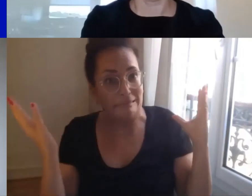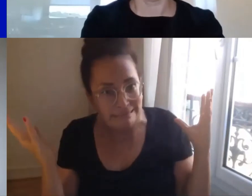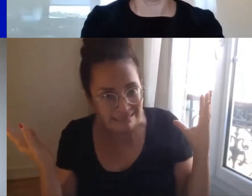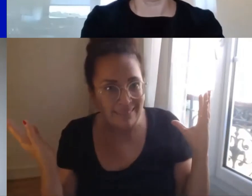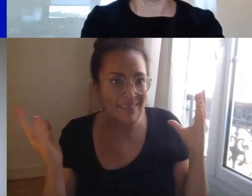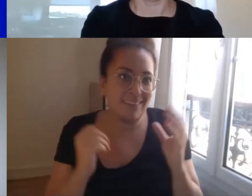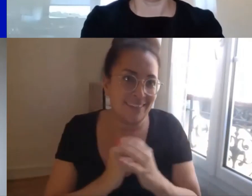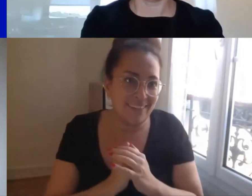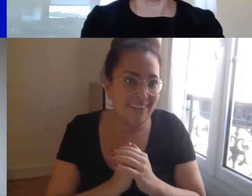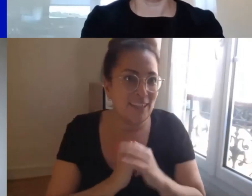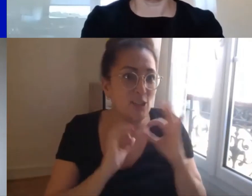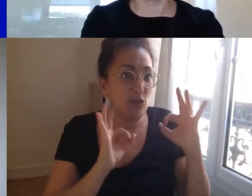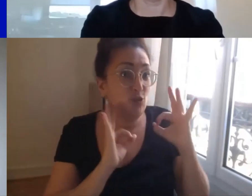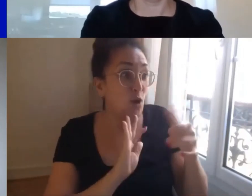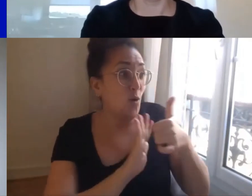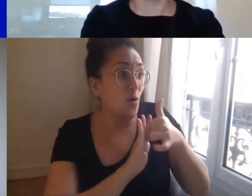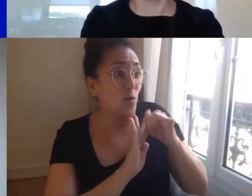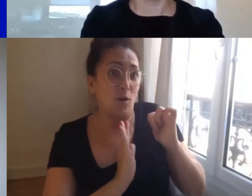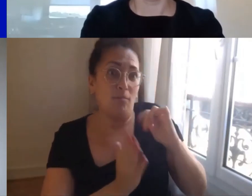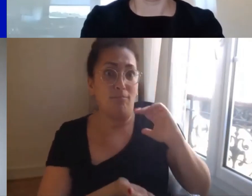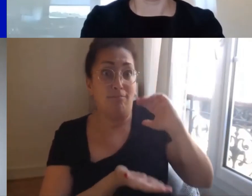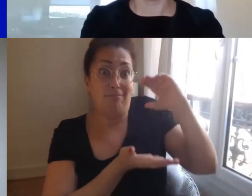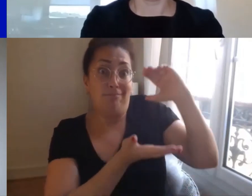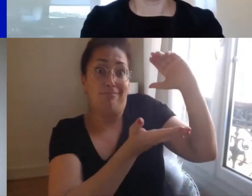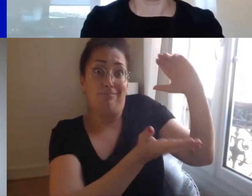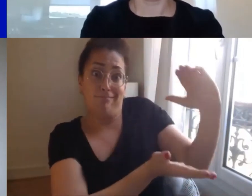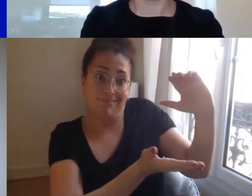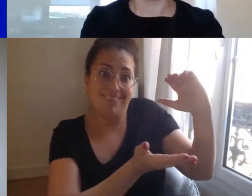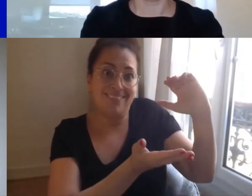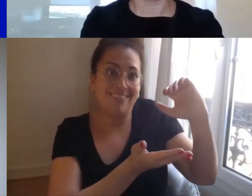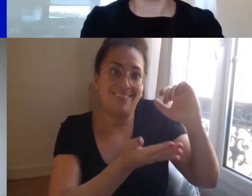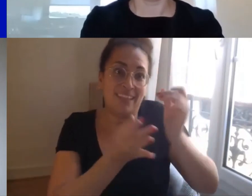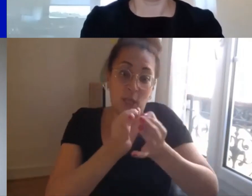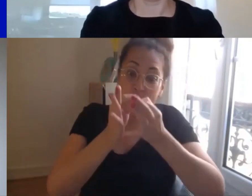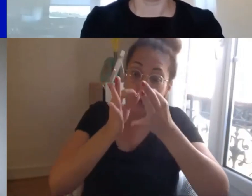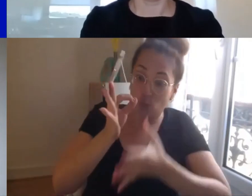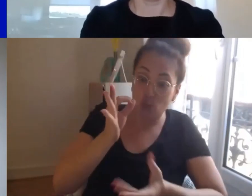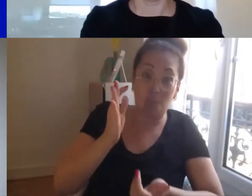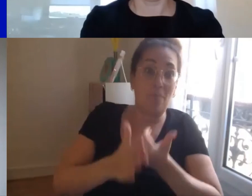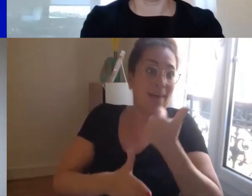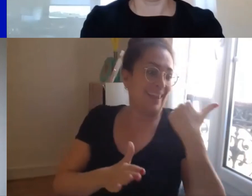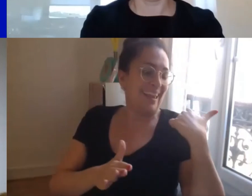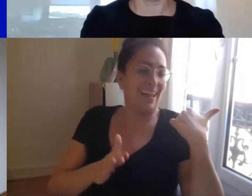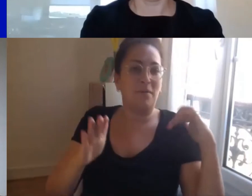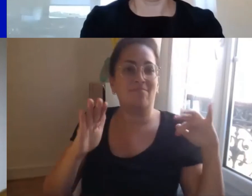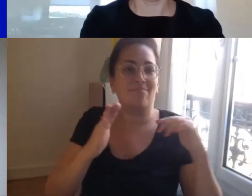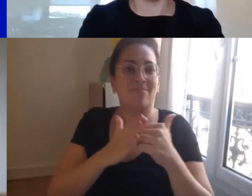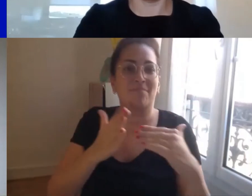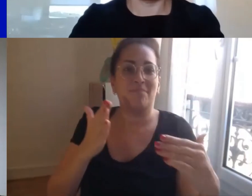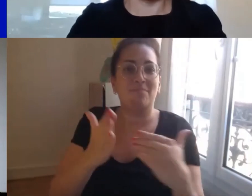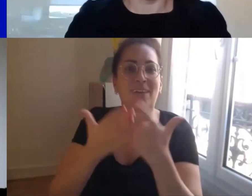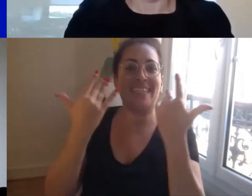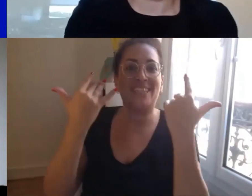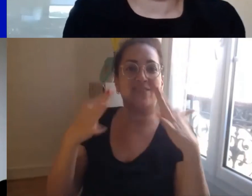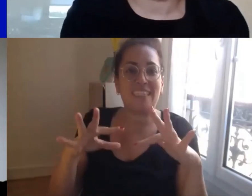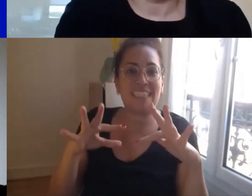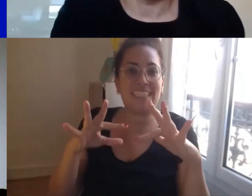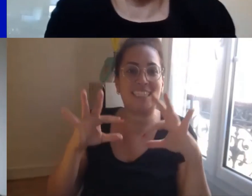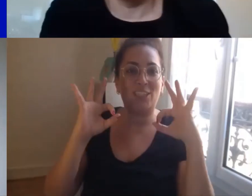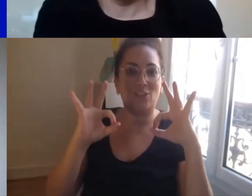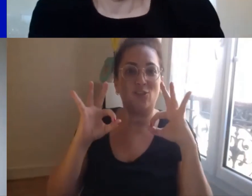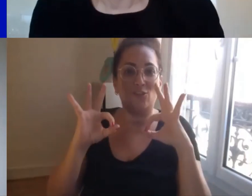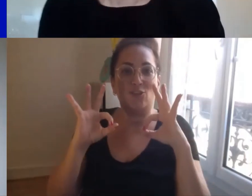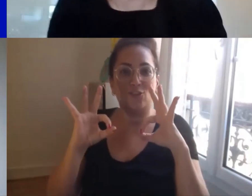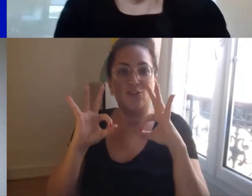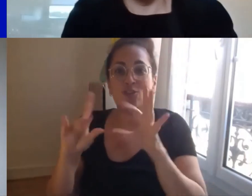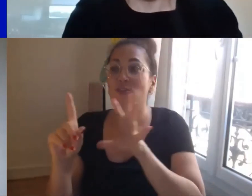la lourde charge de conclure cette matinée à vos côtés professeur présidente je